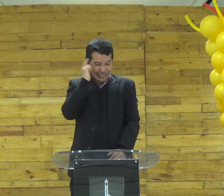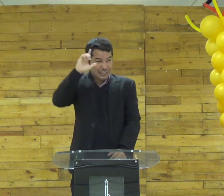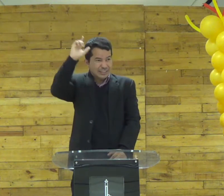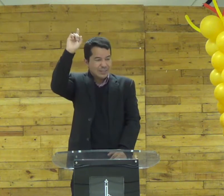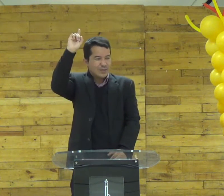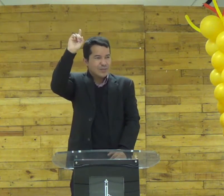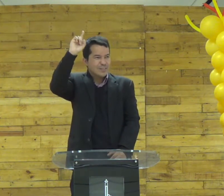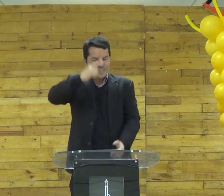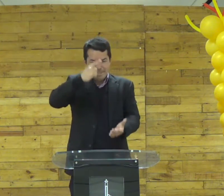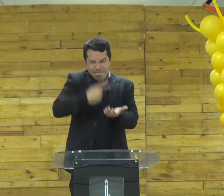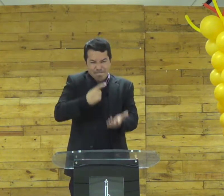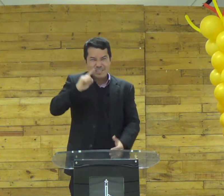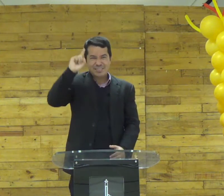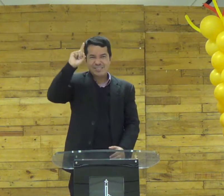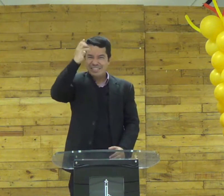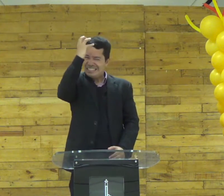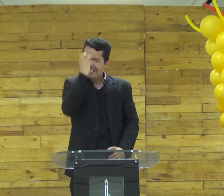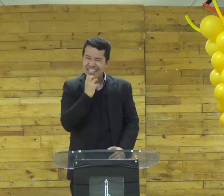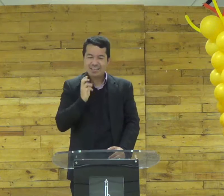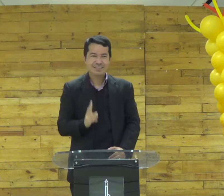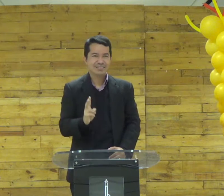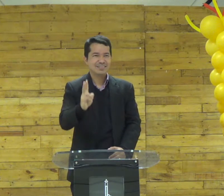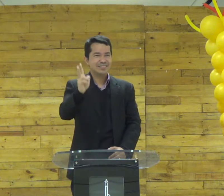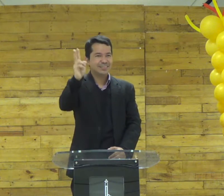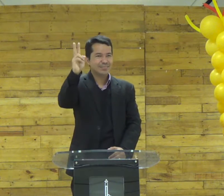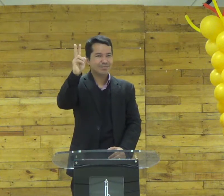todo sempre sempre sempre pense em Deus